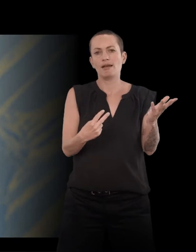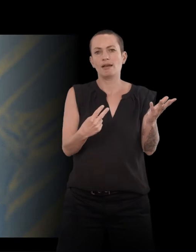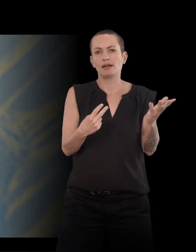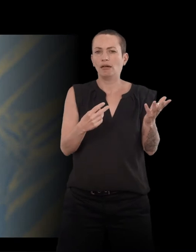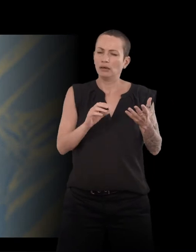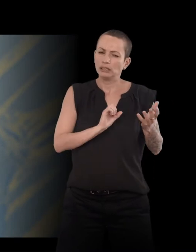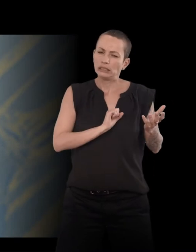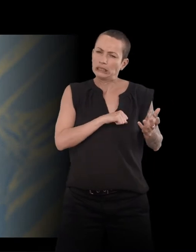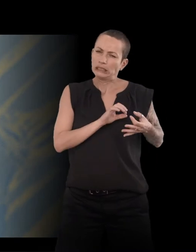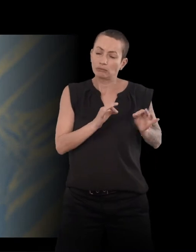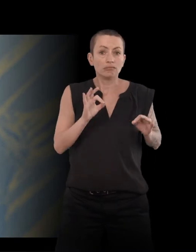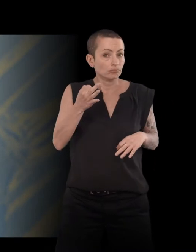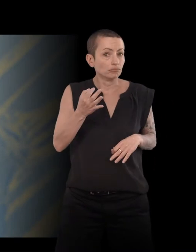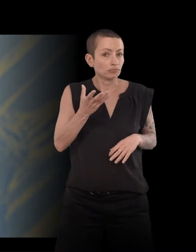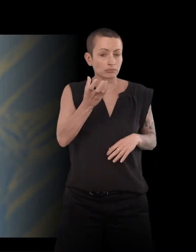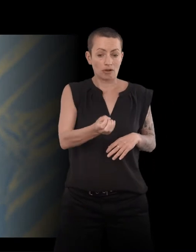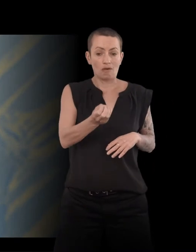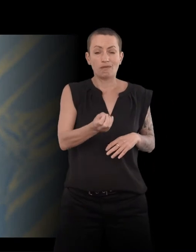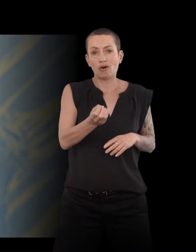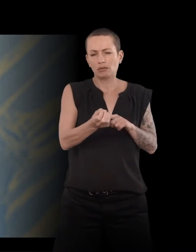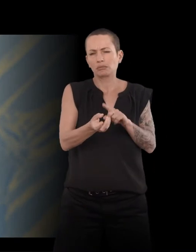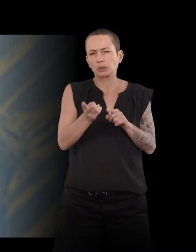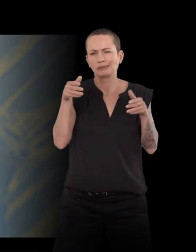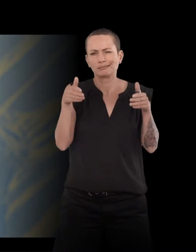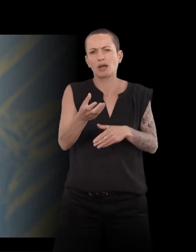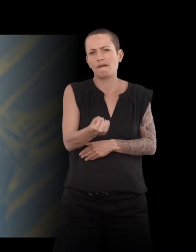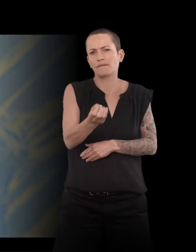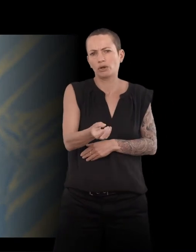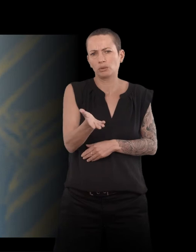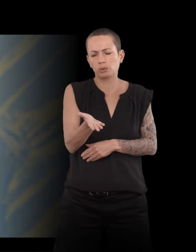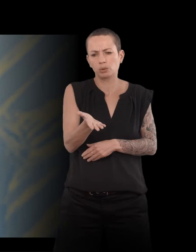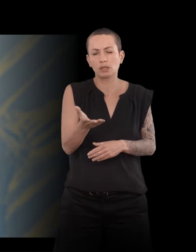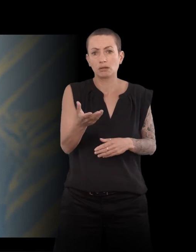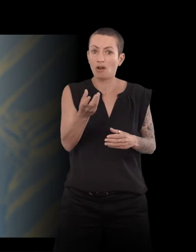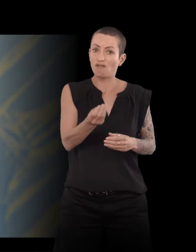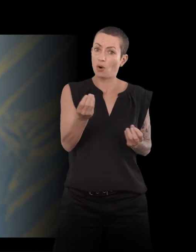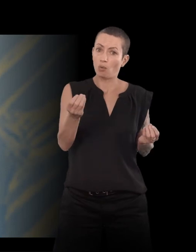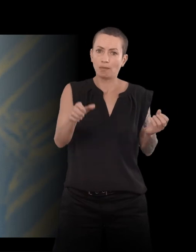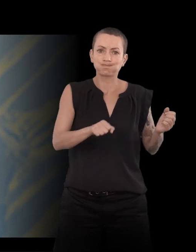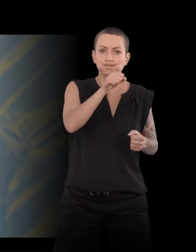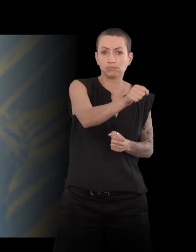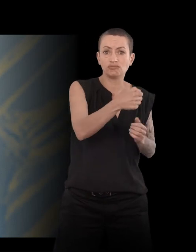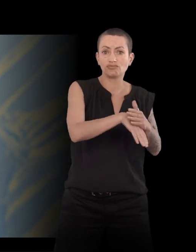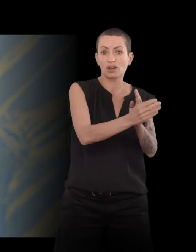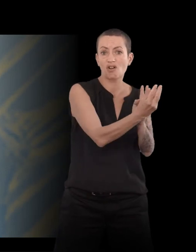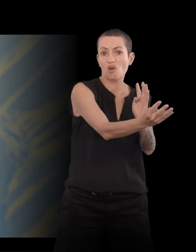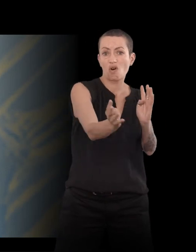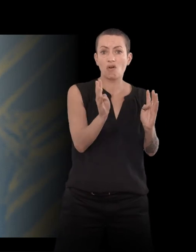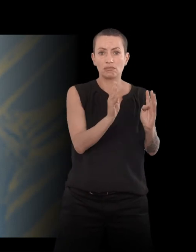C'était surtout des enfants qui ont été mis dans un camp en Allemagne. En attendant, voilà.